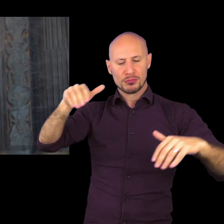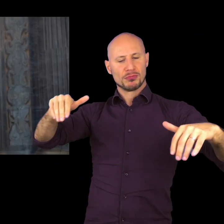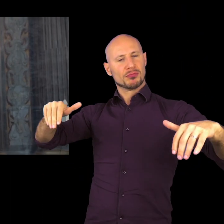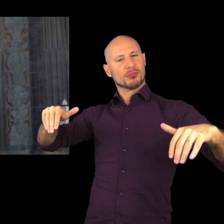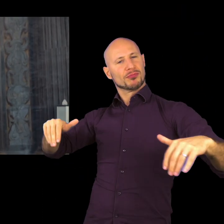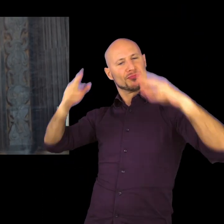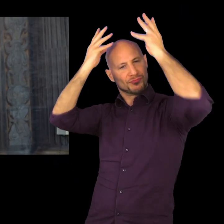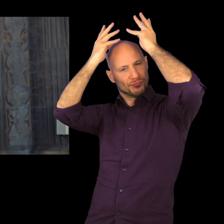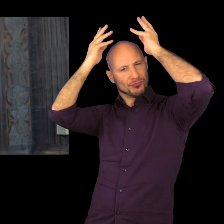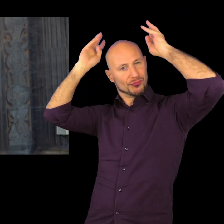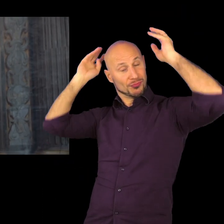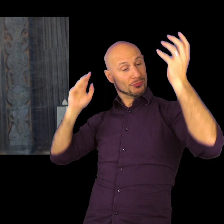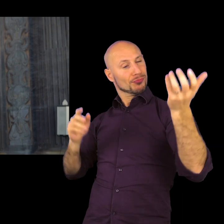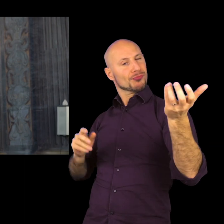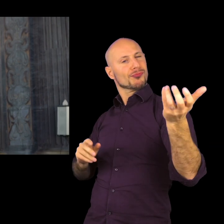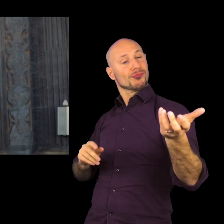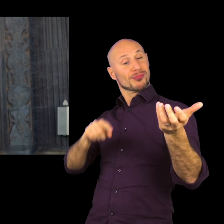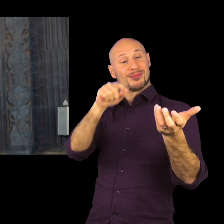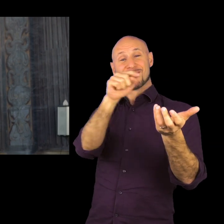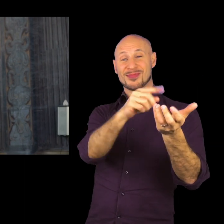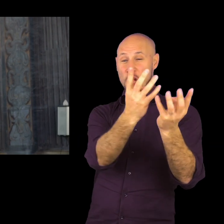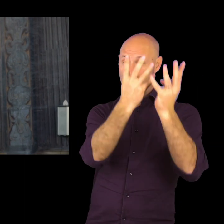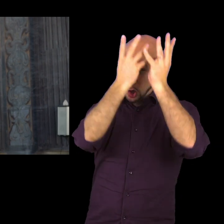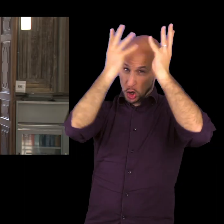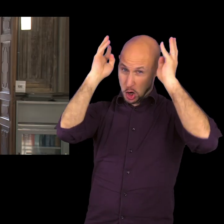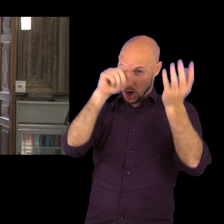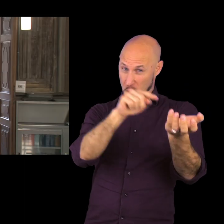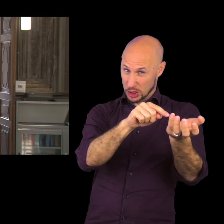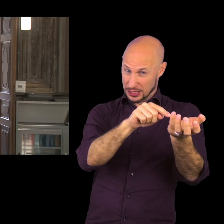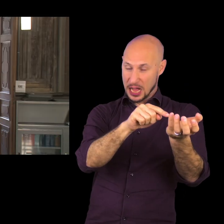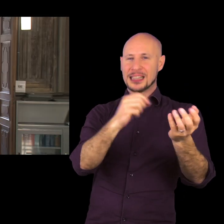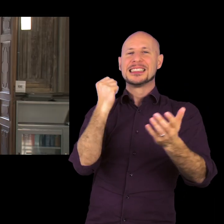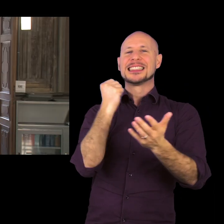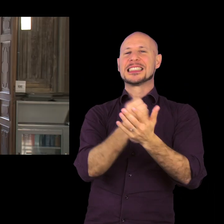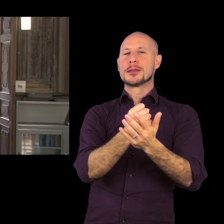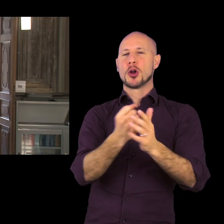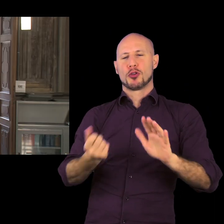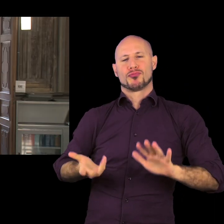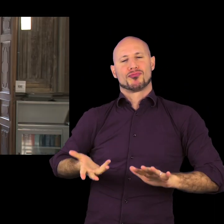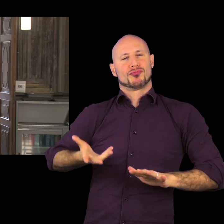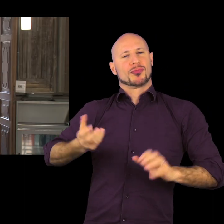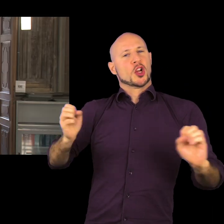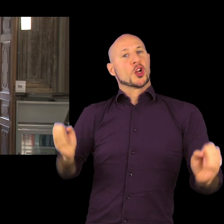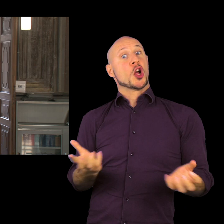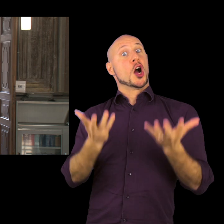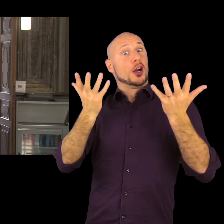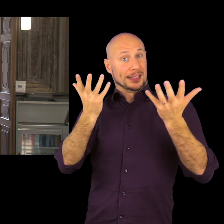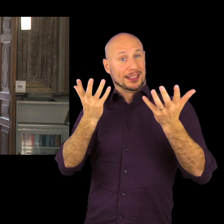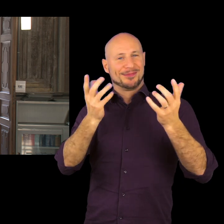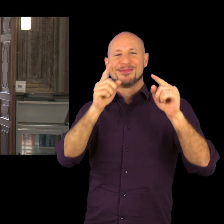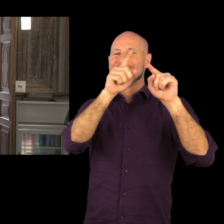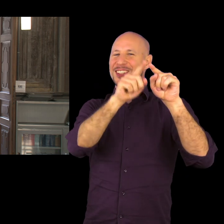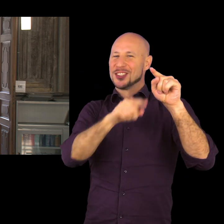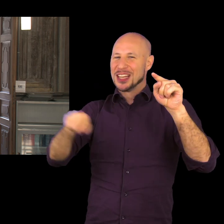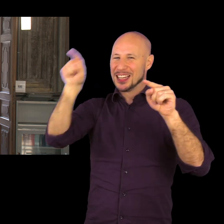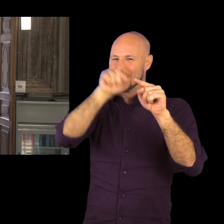figure drammatiche. Questa figura ha la testa accinta da una corona, quindi indica regalità anche perché appunto è seduta sul trono, ma indica